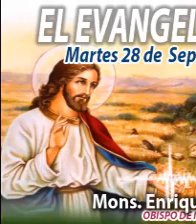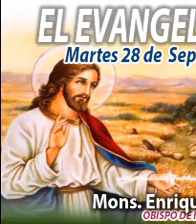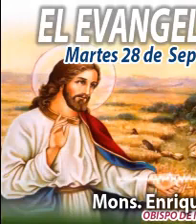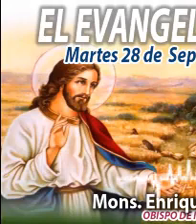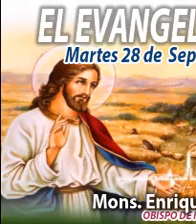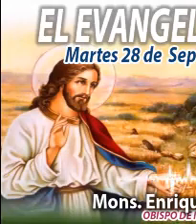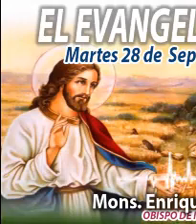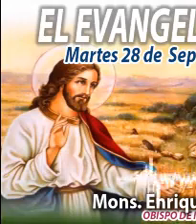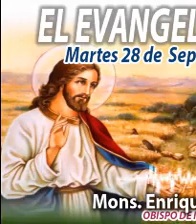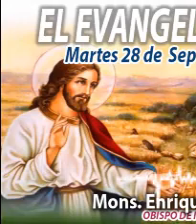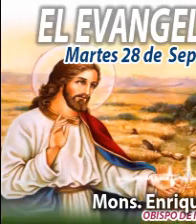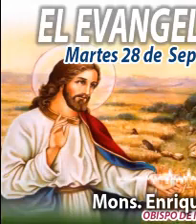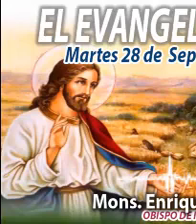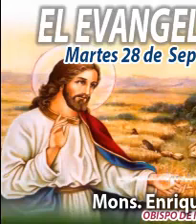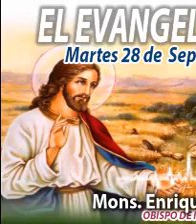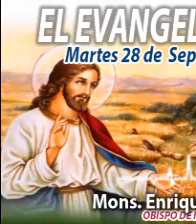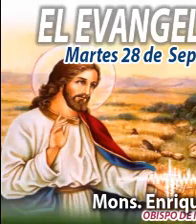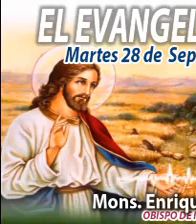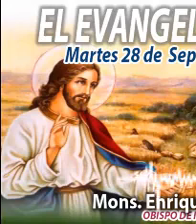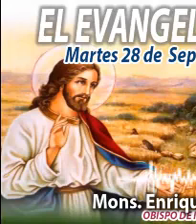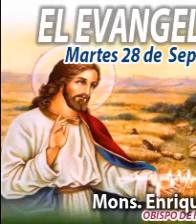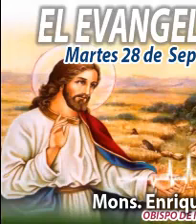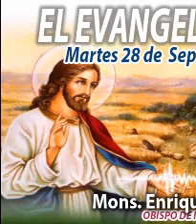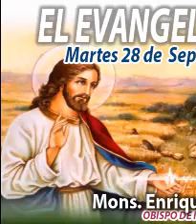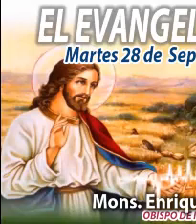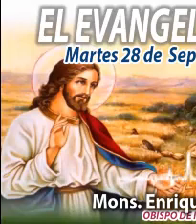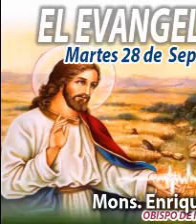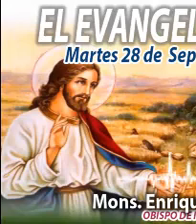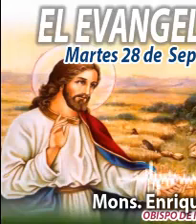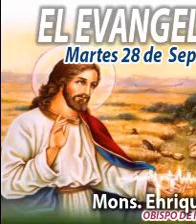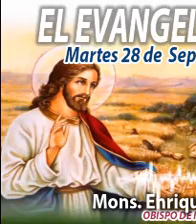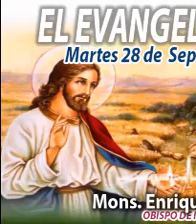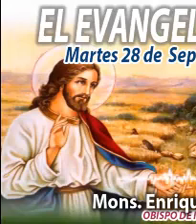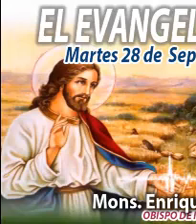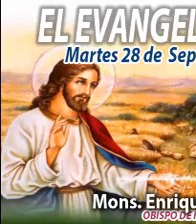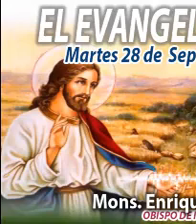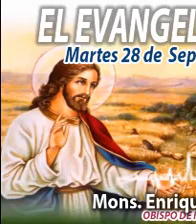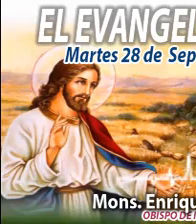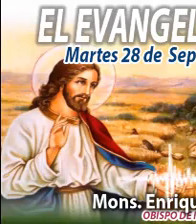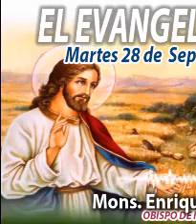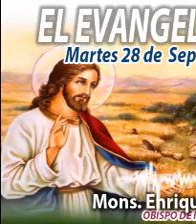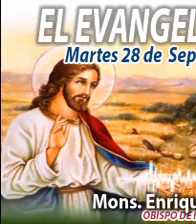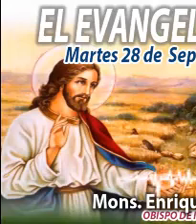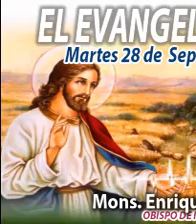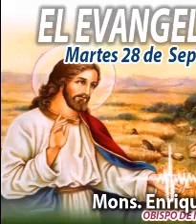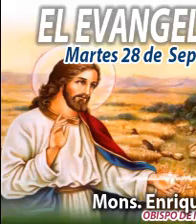Díaz, fortalezcamos nuestra fe. Seamos testigos de Jesús, vivo y resucitado.